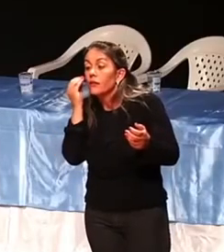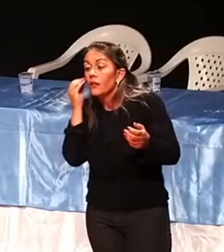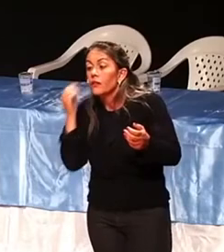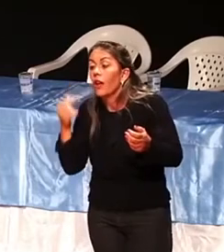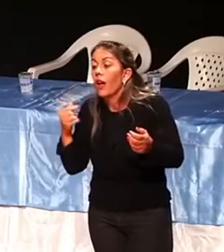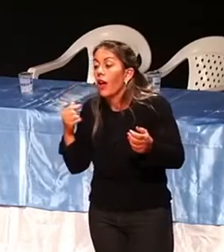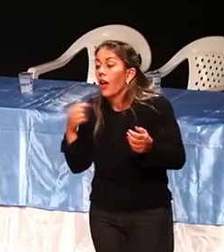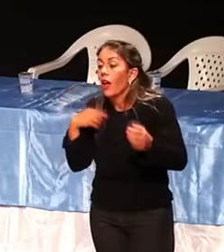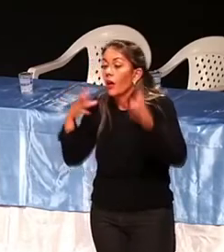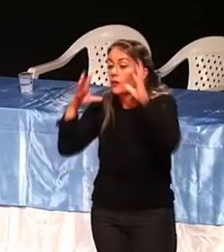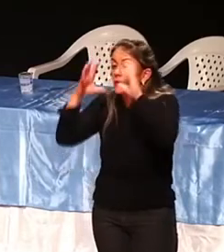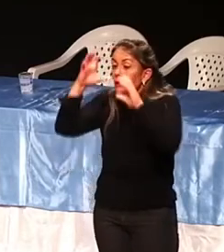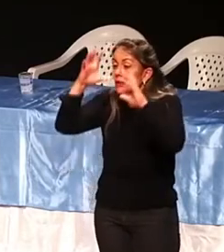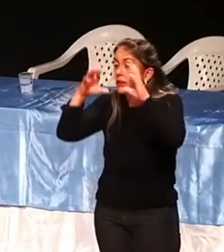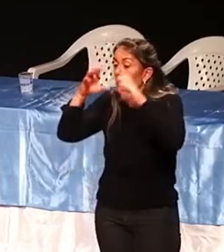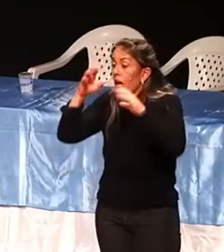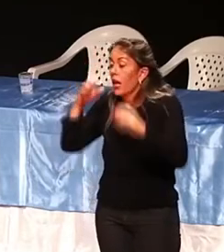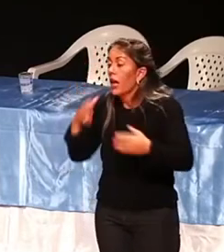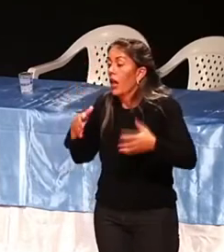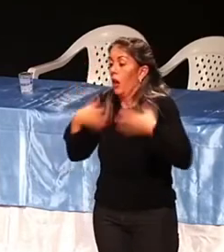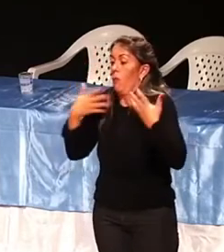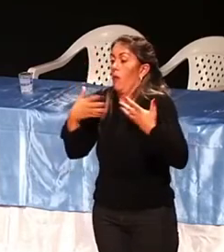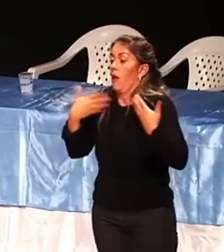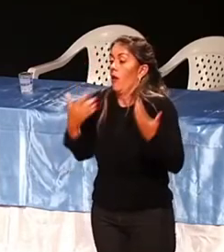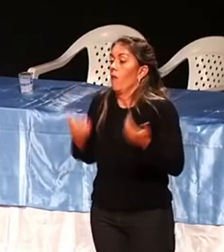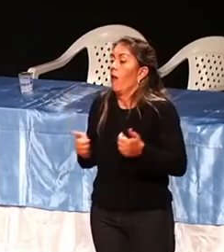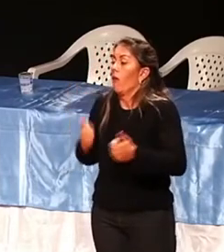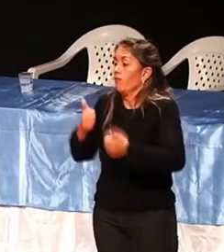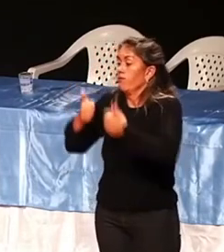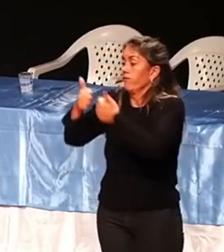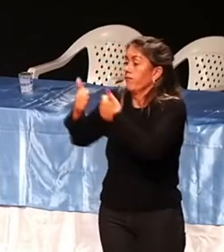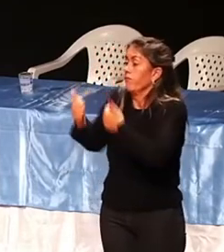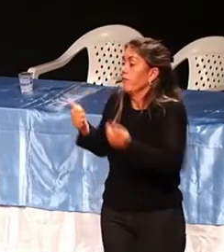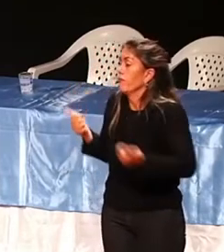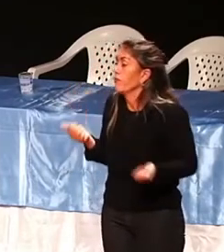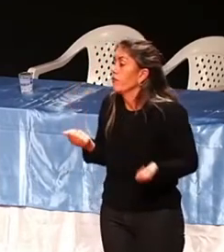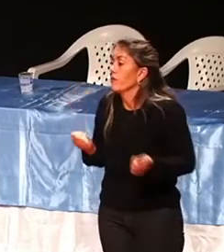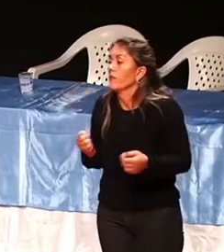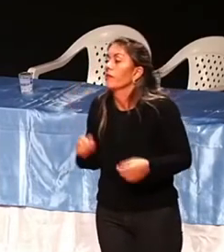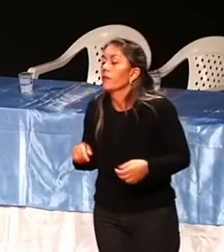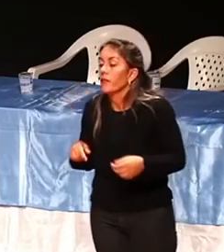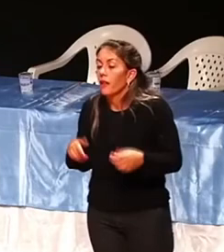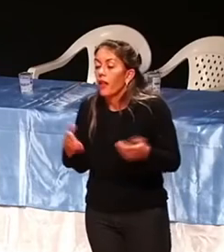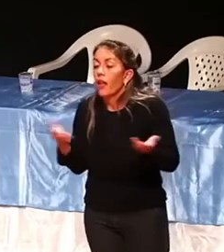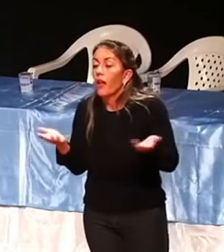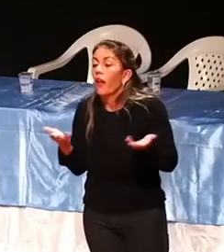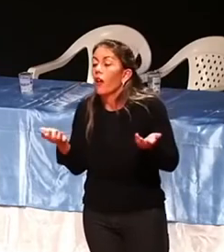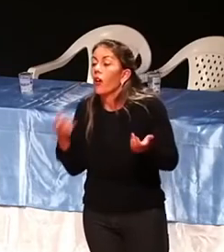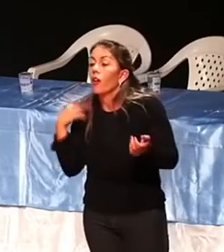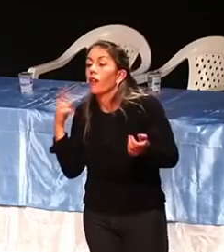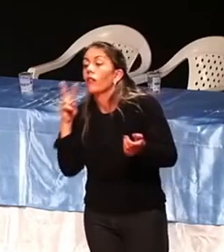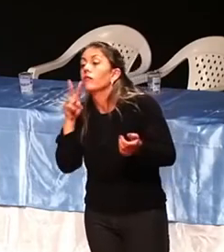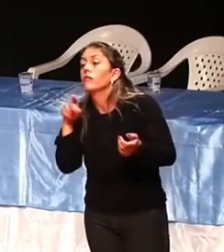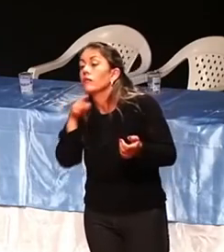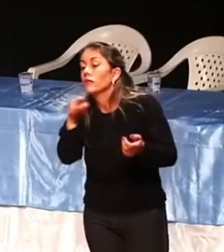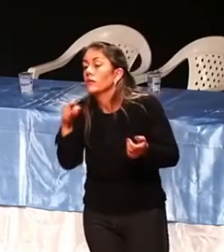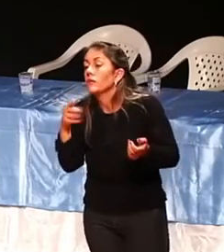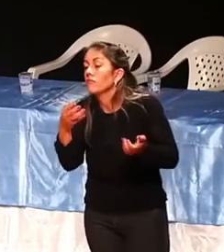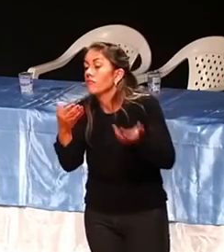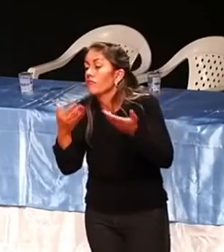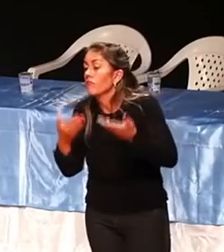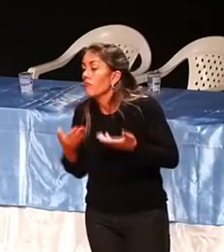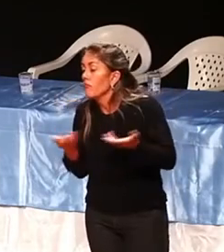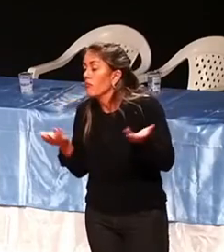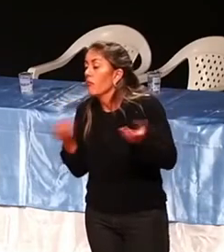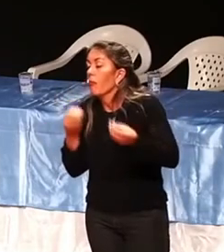Existe uma coisa chamada feedback. Feedback é eu dar um retorno. Nossa, gostei de estar junto com vocês. Parabéns pela sua equipe. Gostei